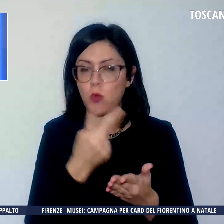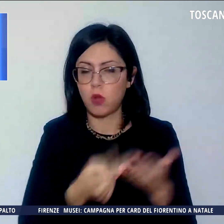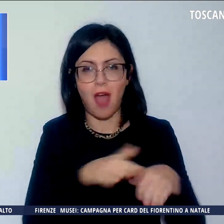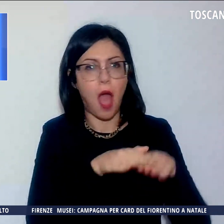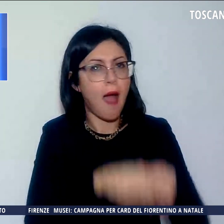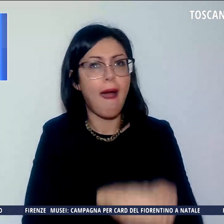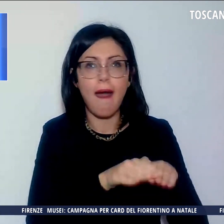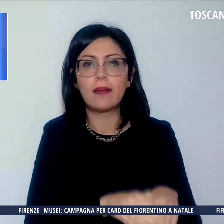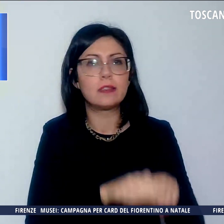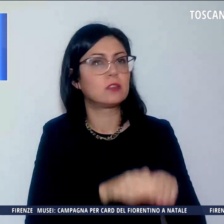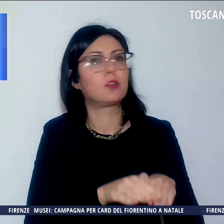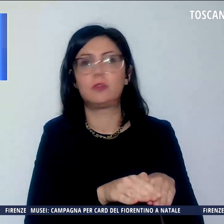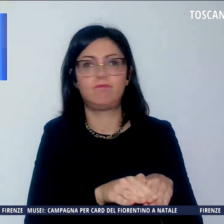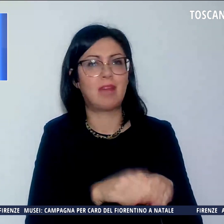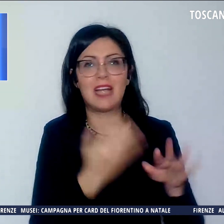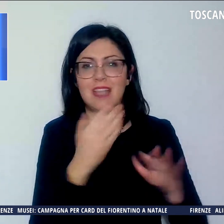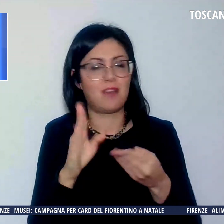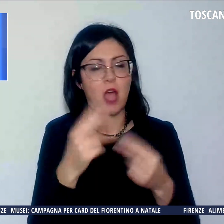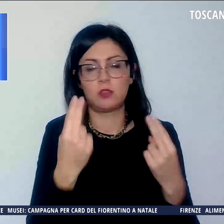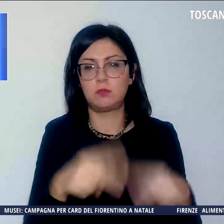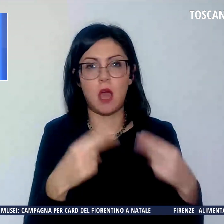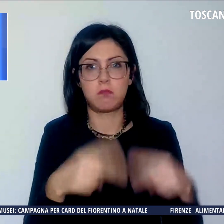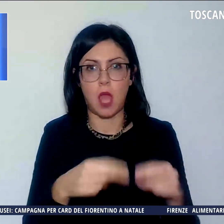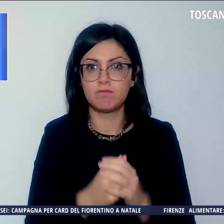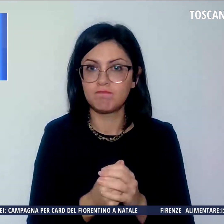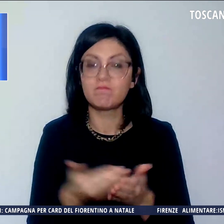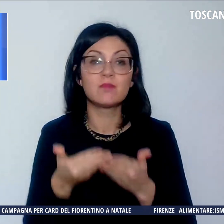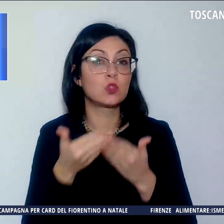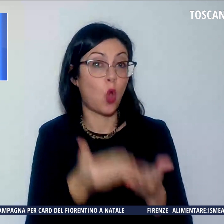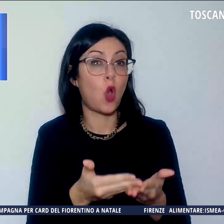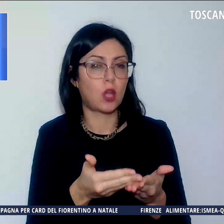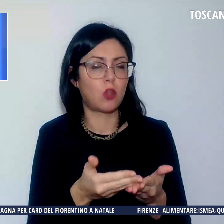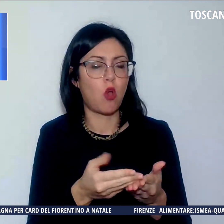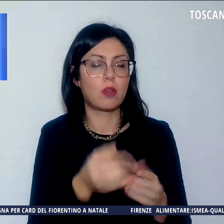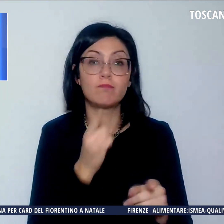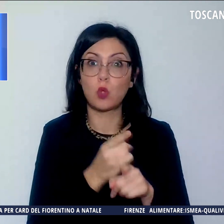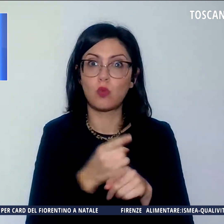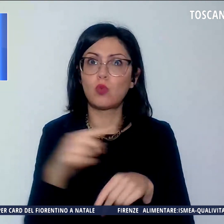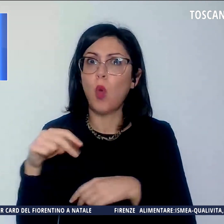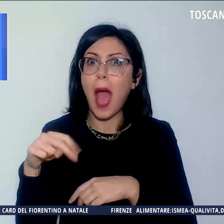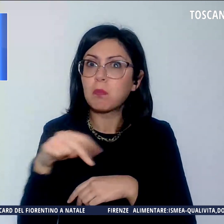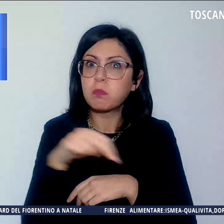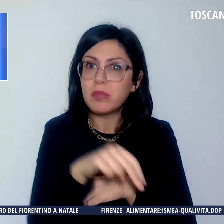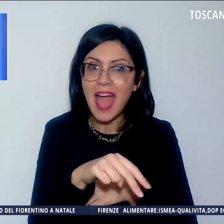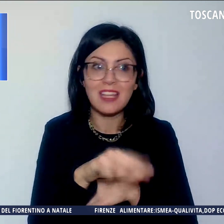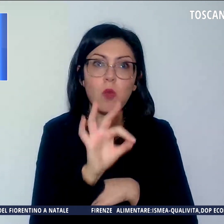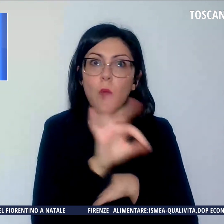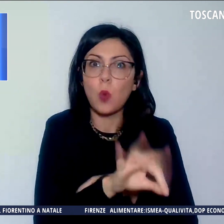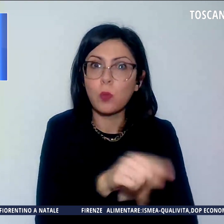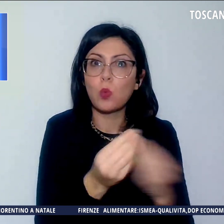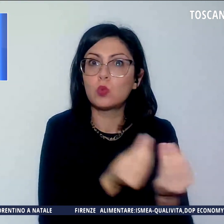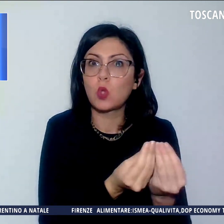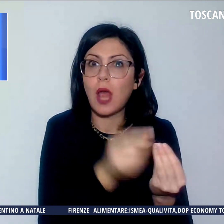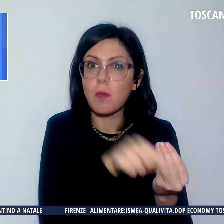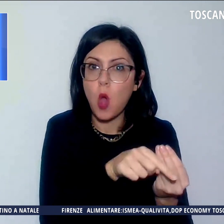potuto salvare l'anziano. I soccorritori hanno dovuto raggiungere a piedi il punto nel bosco dove l'uomo si era